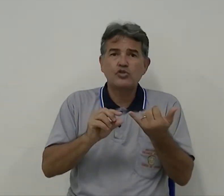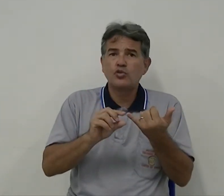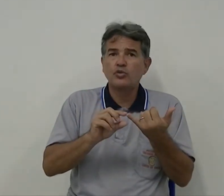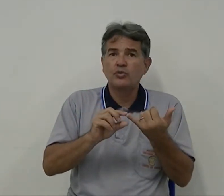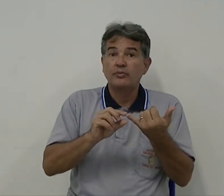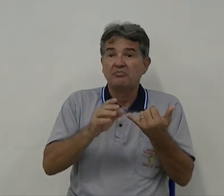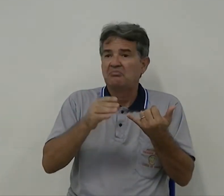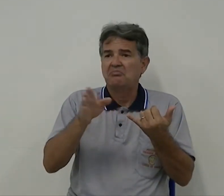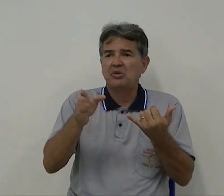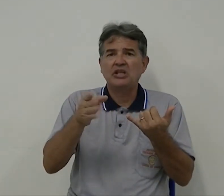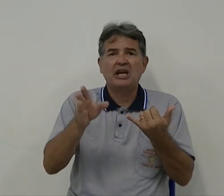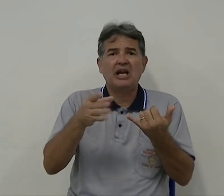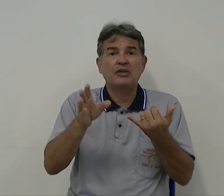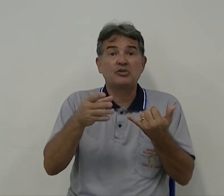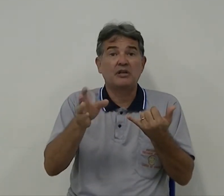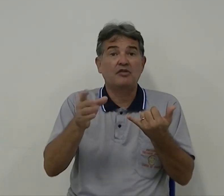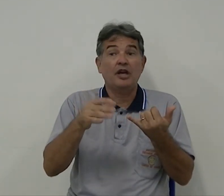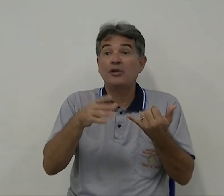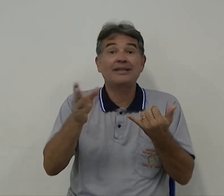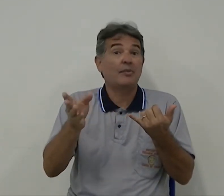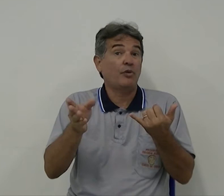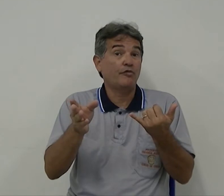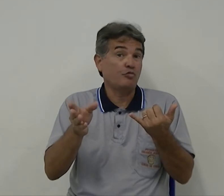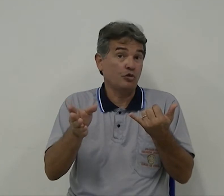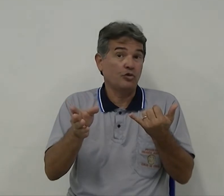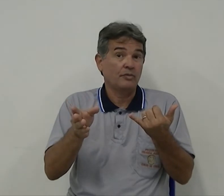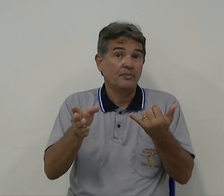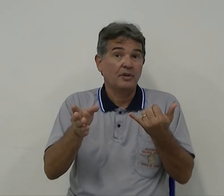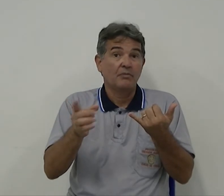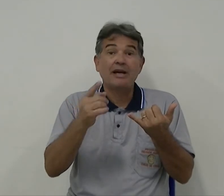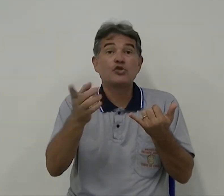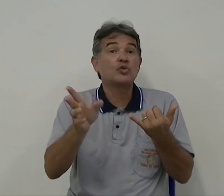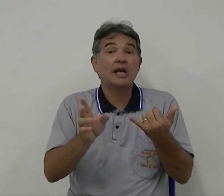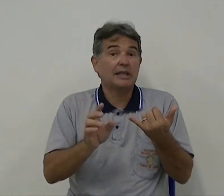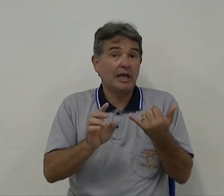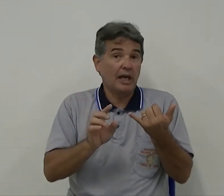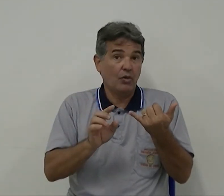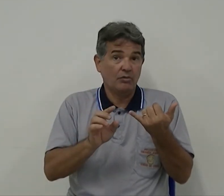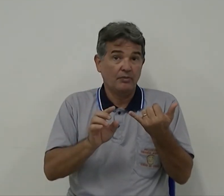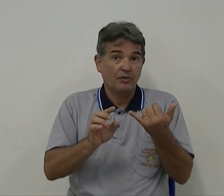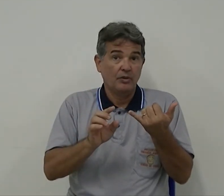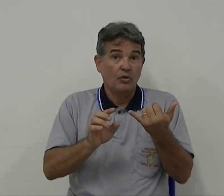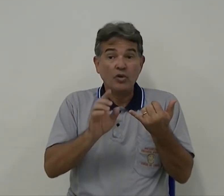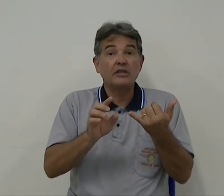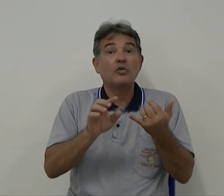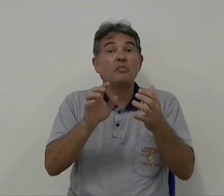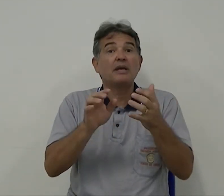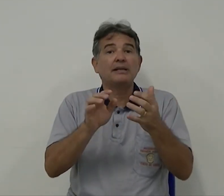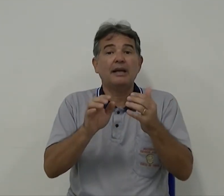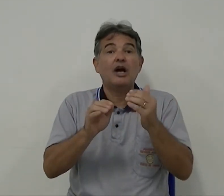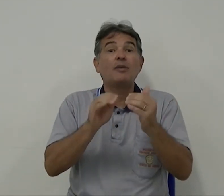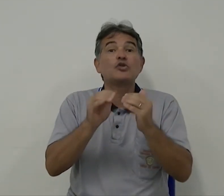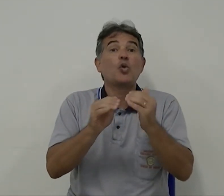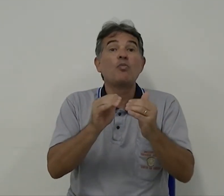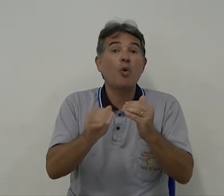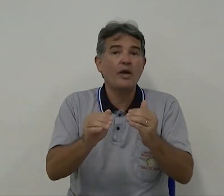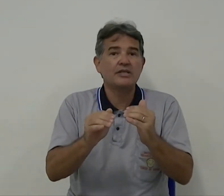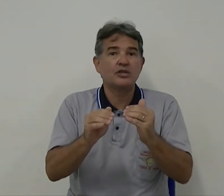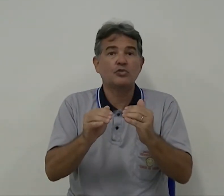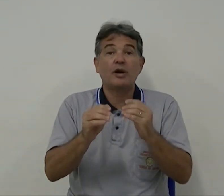surdo moderado, severo e até profundo, mas unilateral. Ou então bilateral, mas com um rum residual